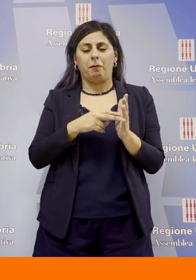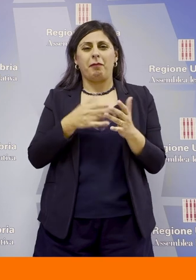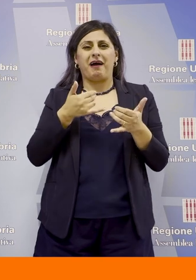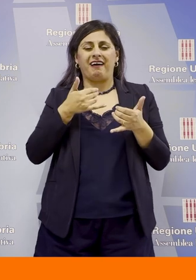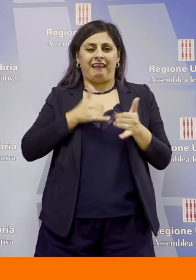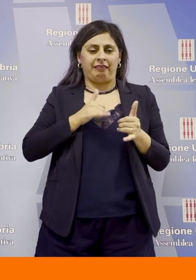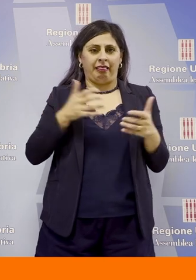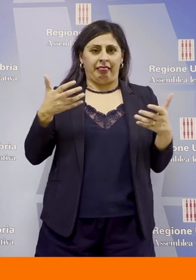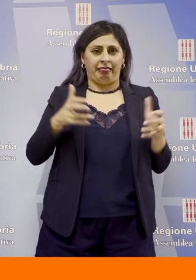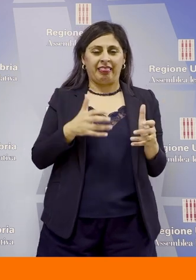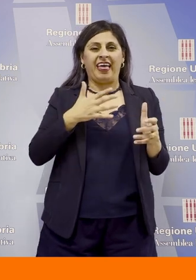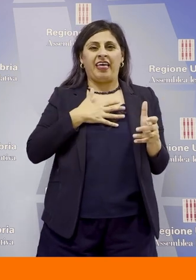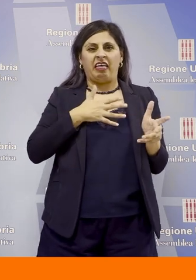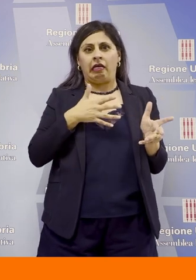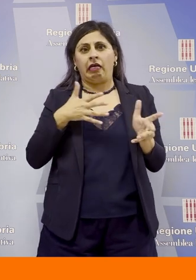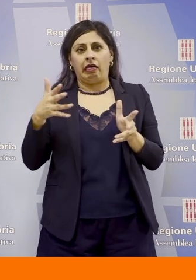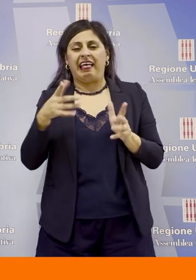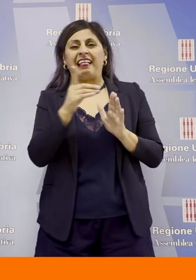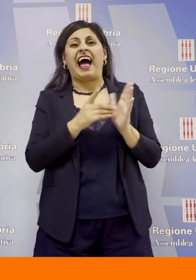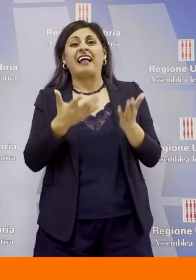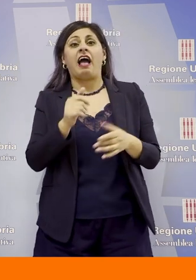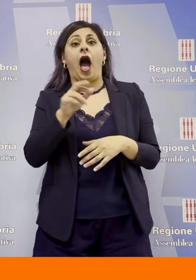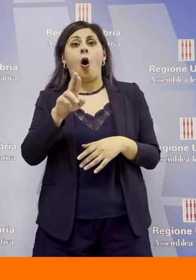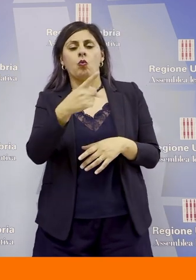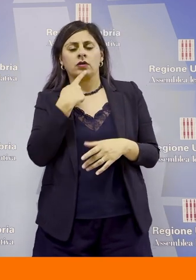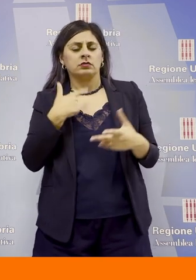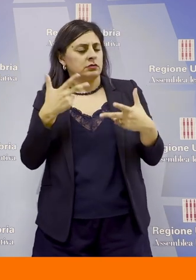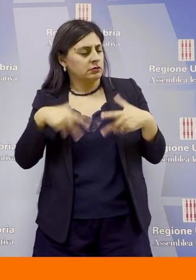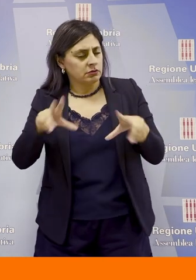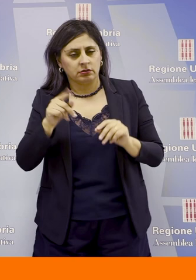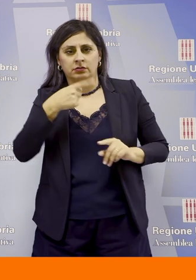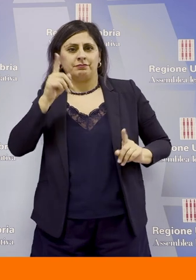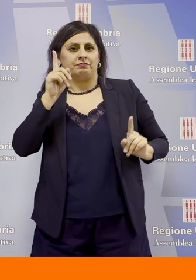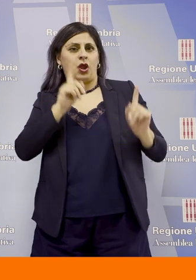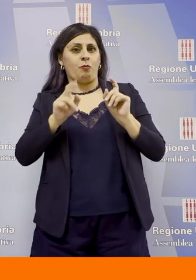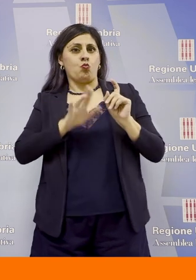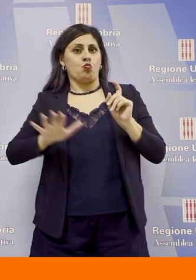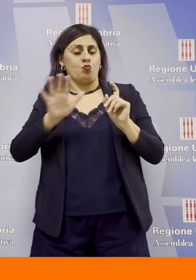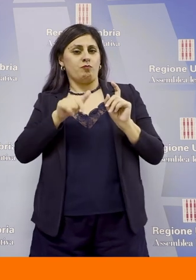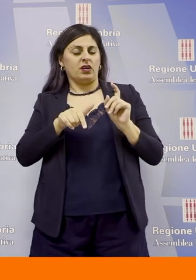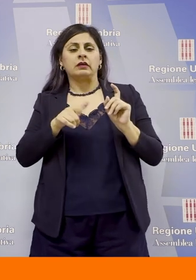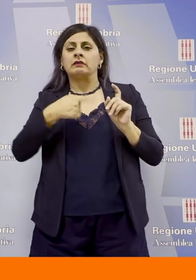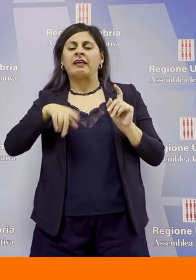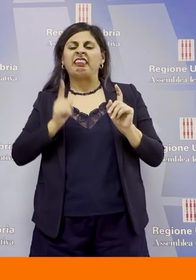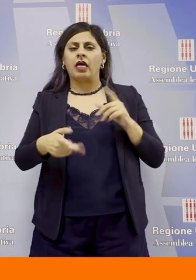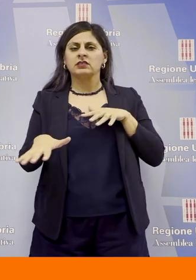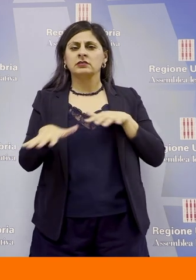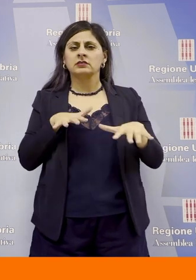una denatalità che anche oggi ci riportano i dati dell'AUR comunque preoccupante in Umbria bisogna agire in maniera